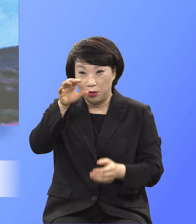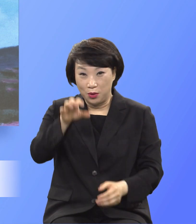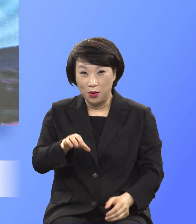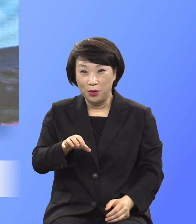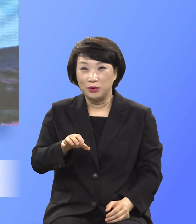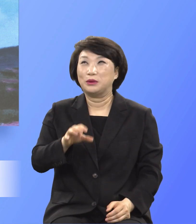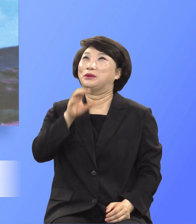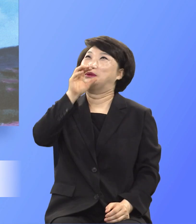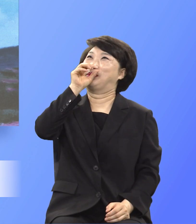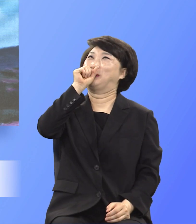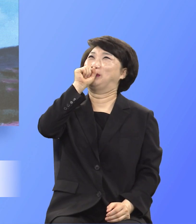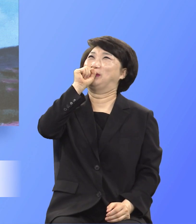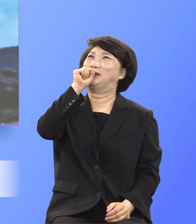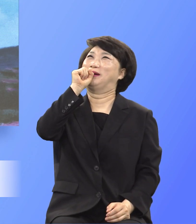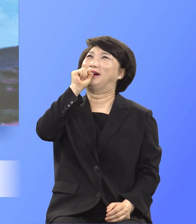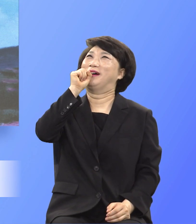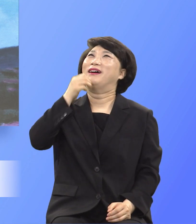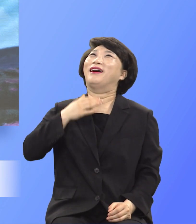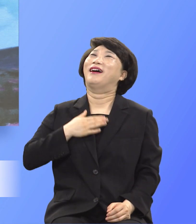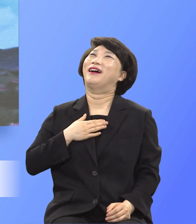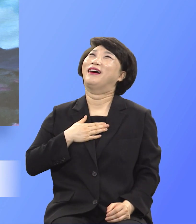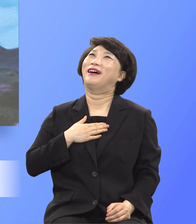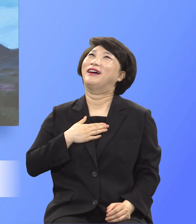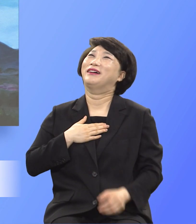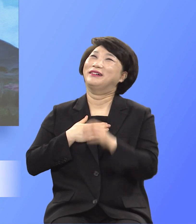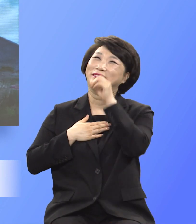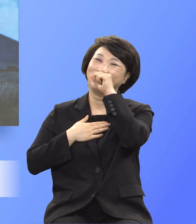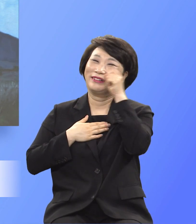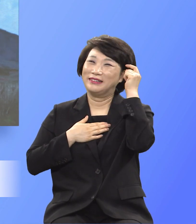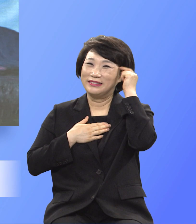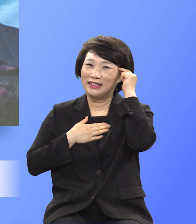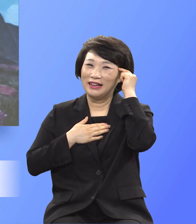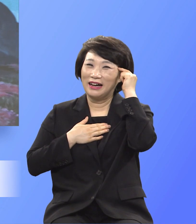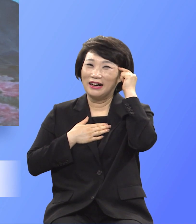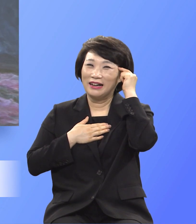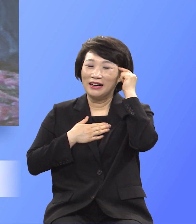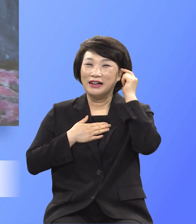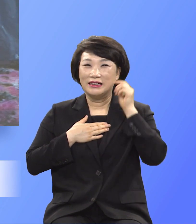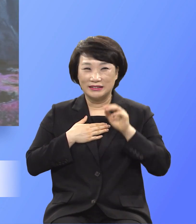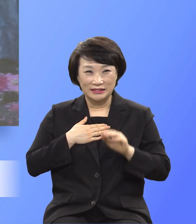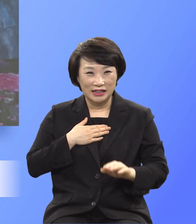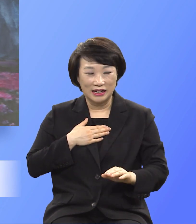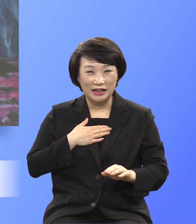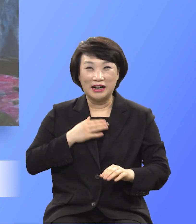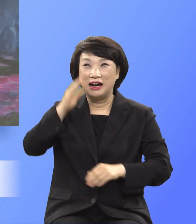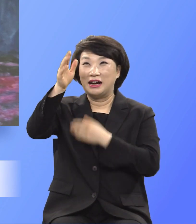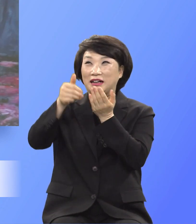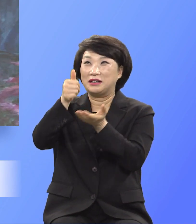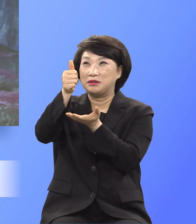좋겠다. 이런 생각으로 하나님 말씀이 그렇게